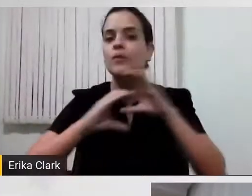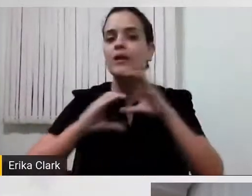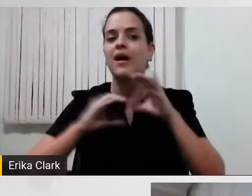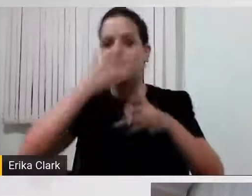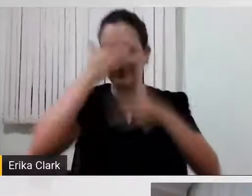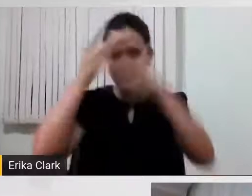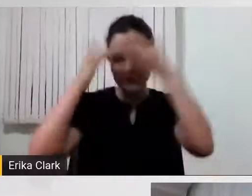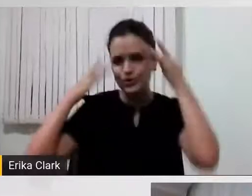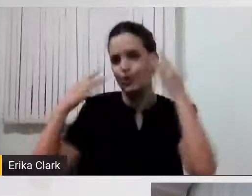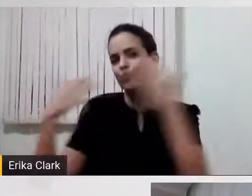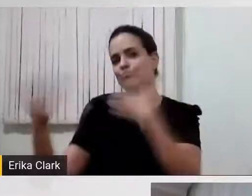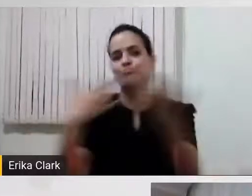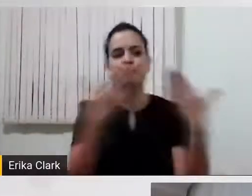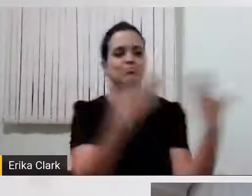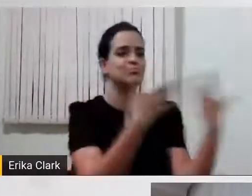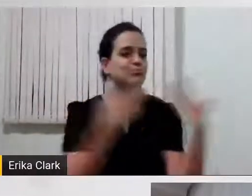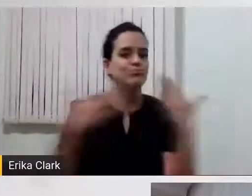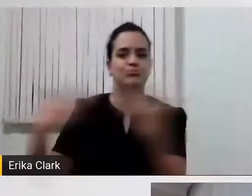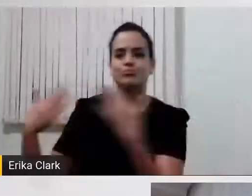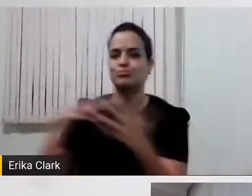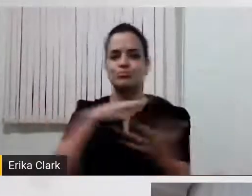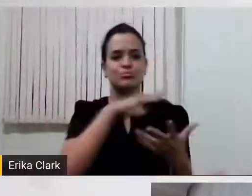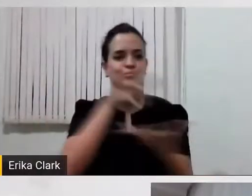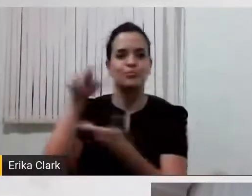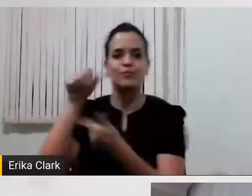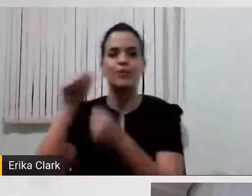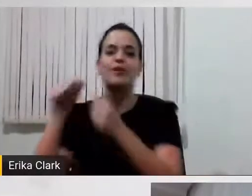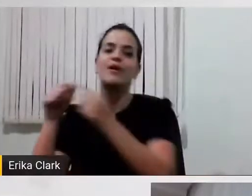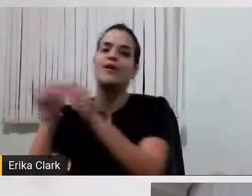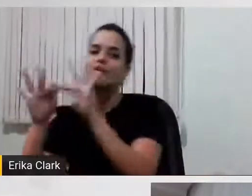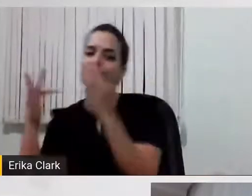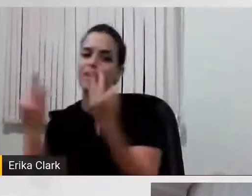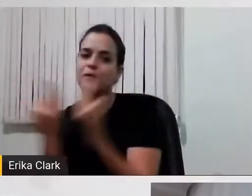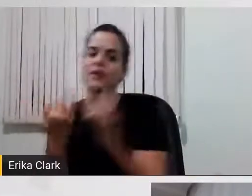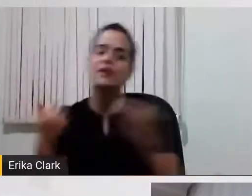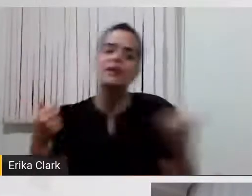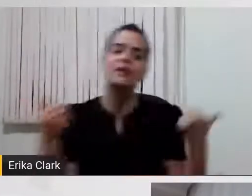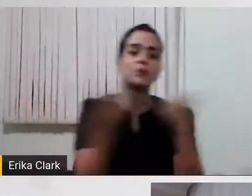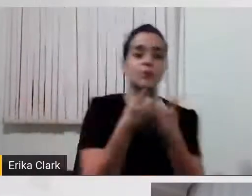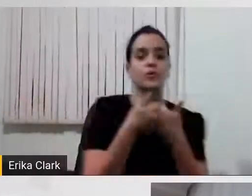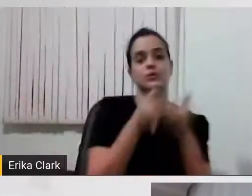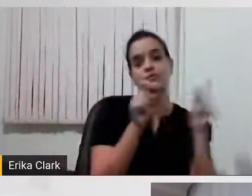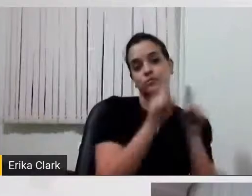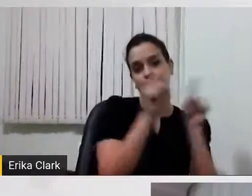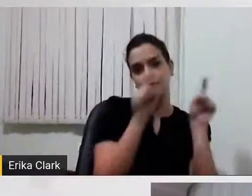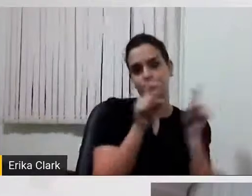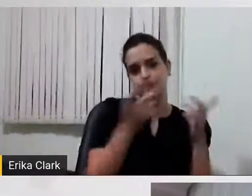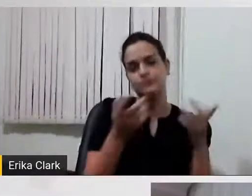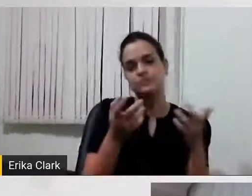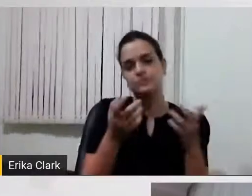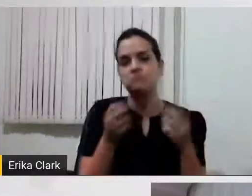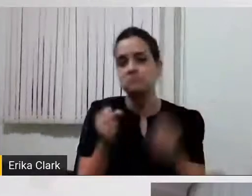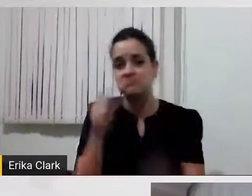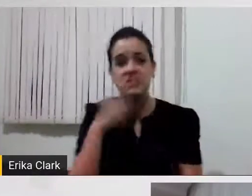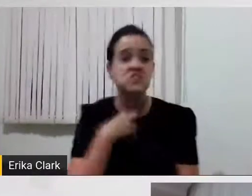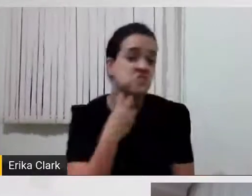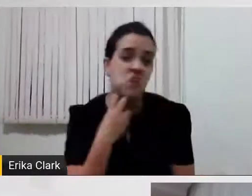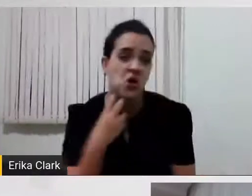se comunicar com a pessoa da família que está próxima, o computador pode ser a voz dela. Então, existem hoje uma gama